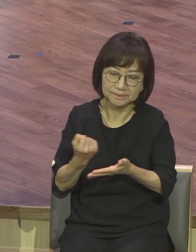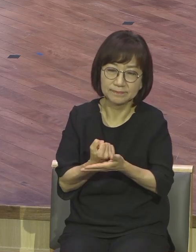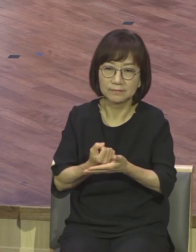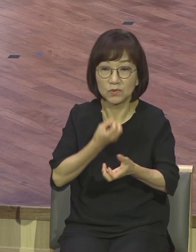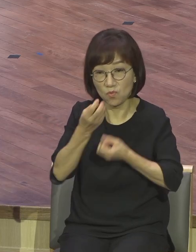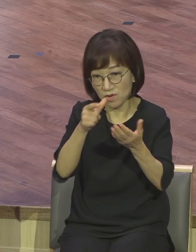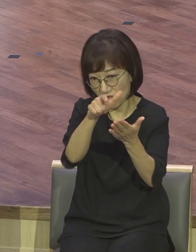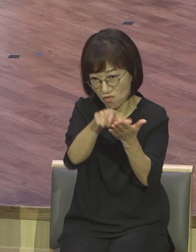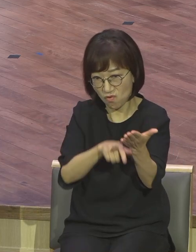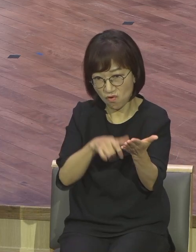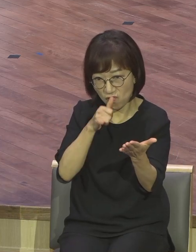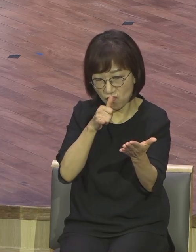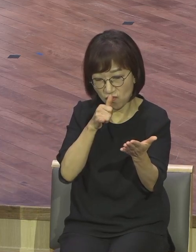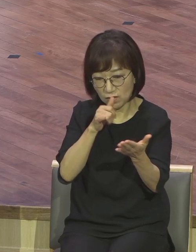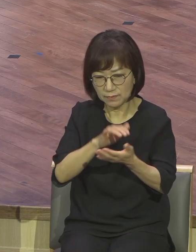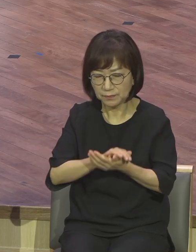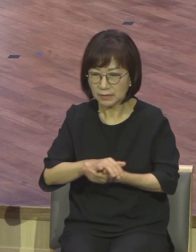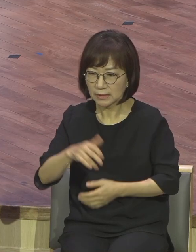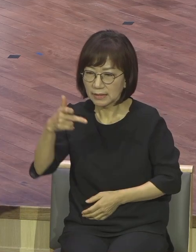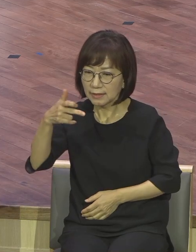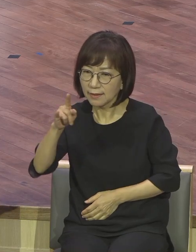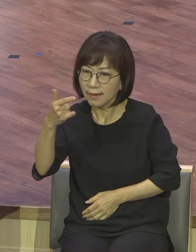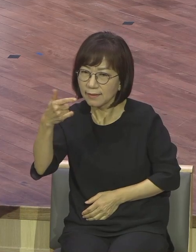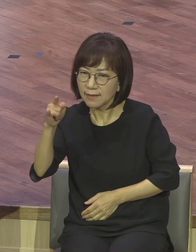케네디가 뭔가 궁금했어